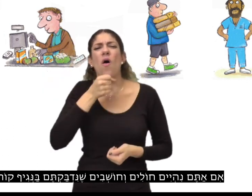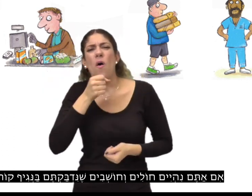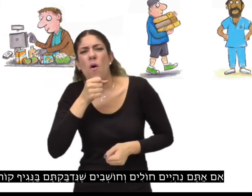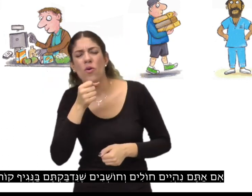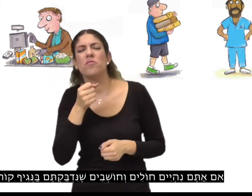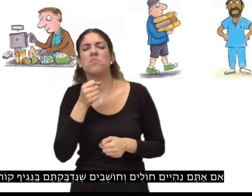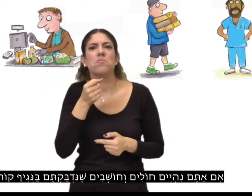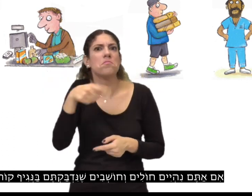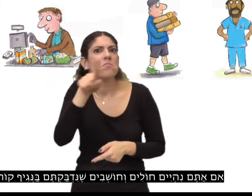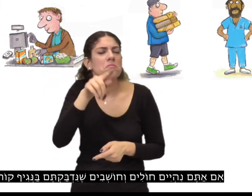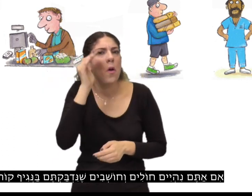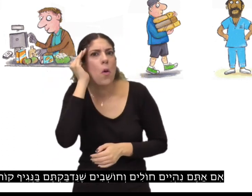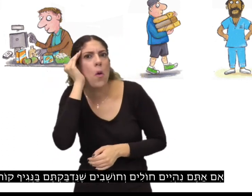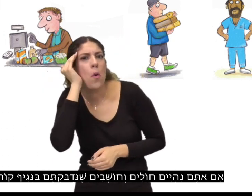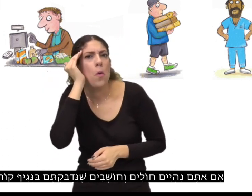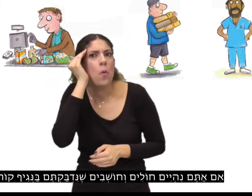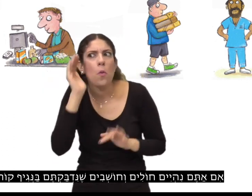בנגיף הקורונה,